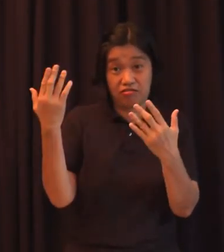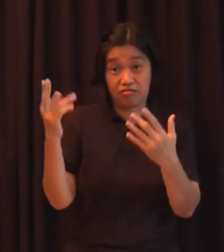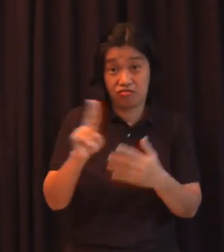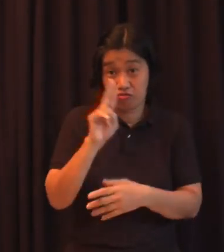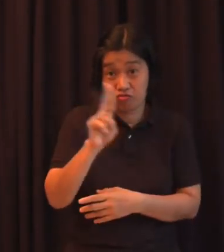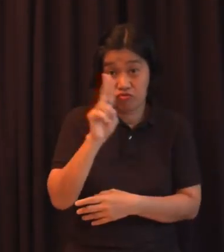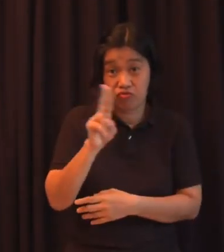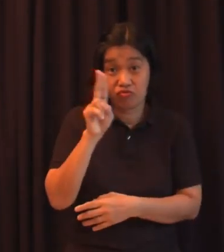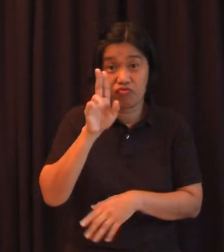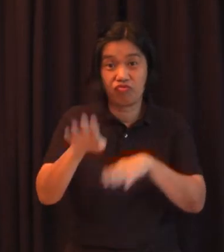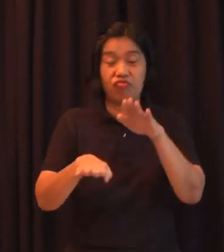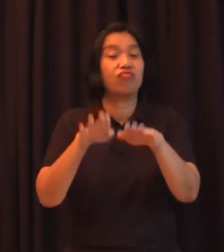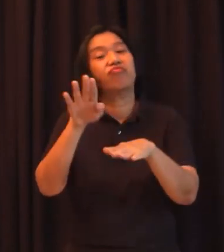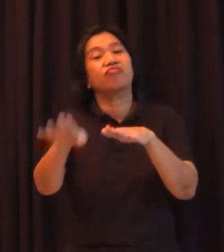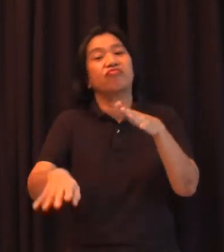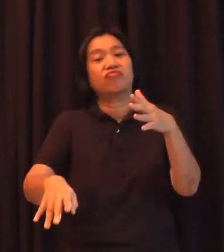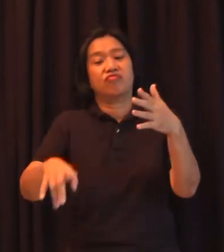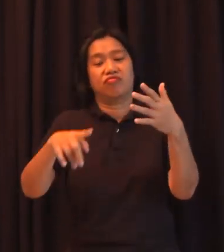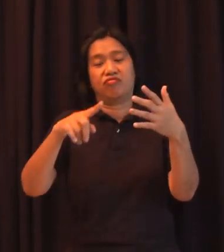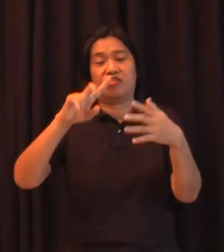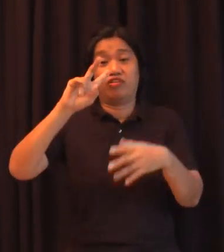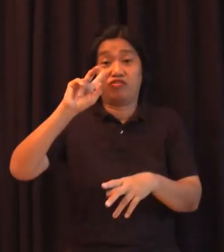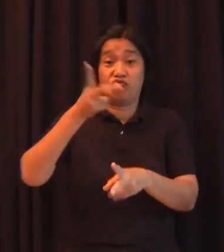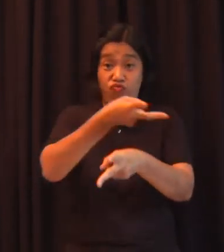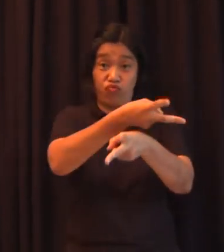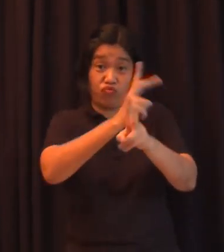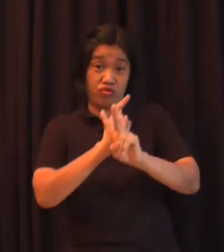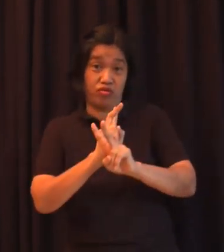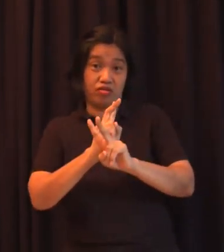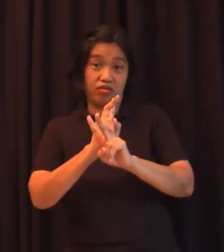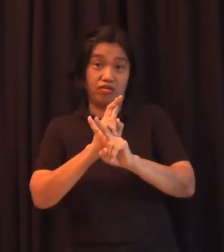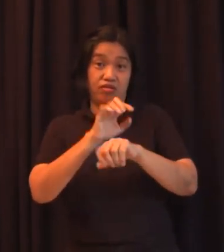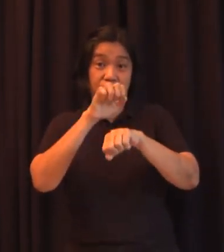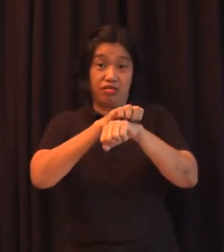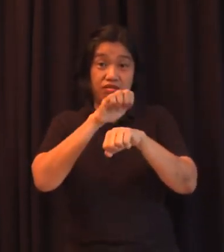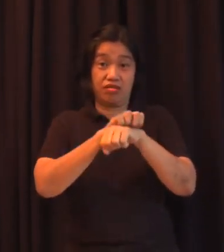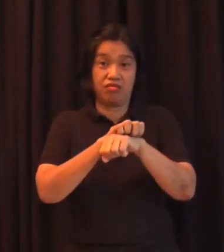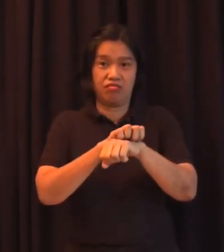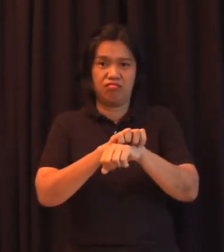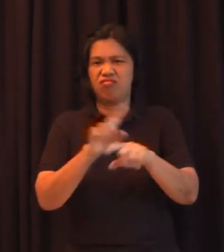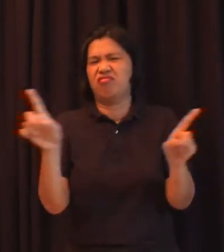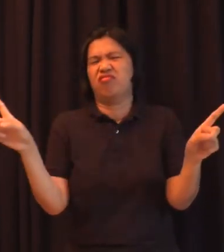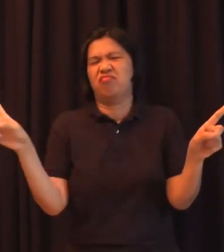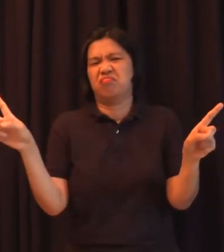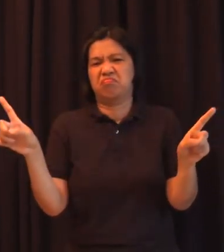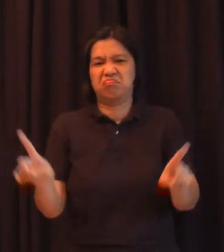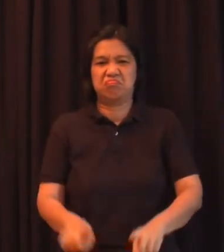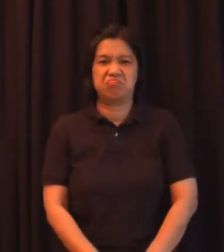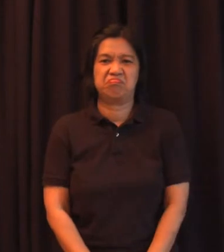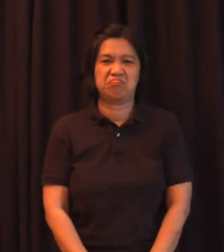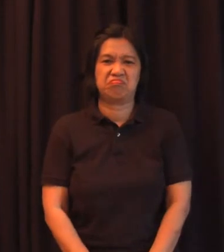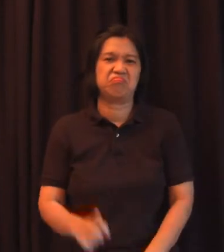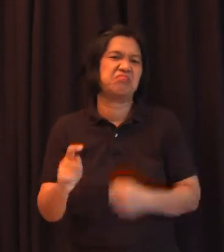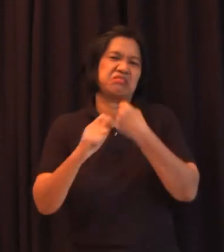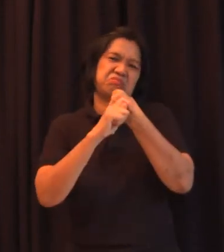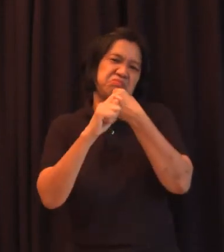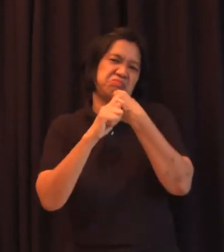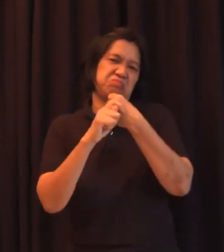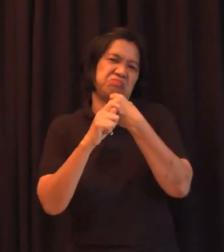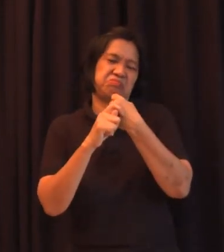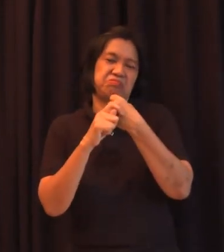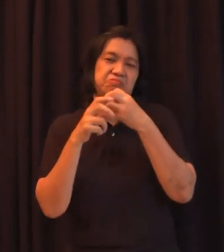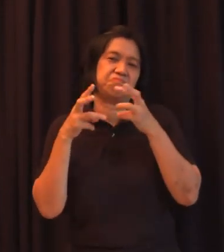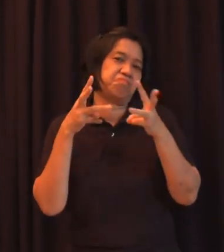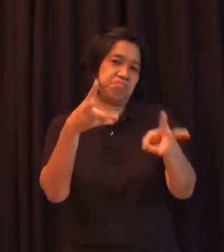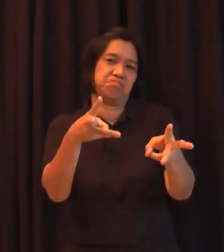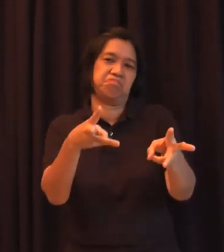lalo sa binang English pero ang tingin namin isang pansamantalang ano lang ito yugto